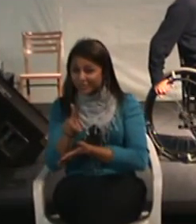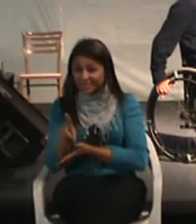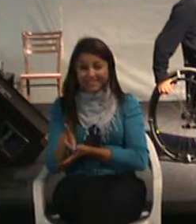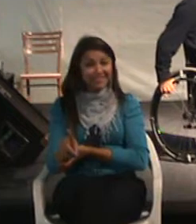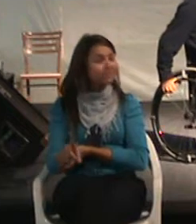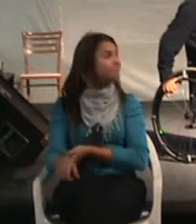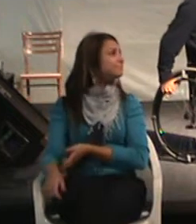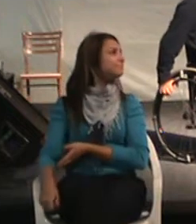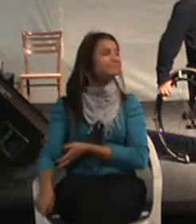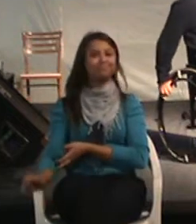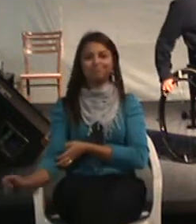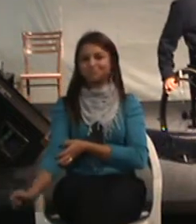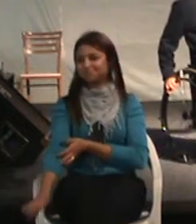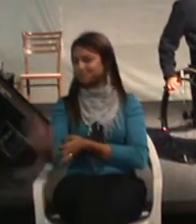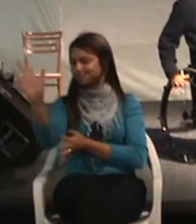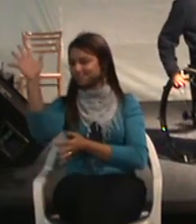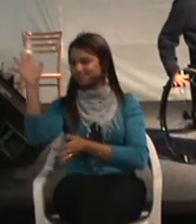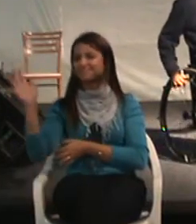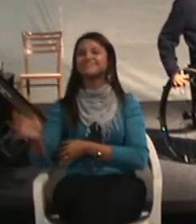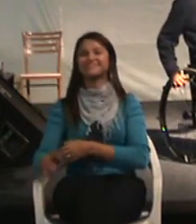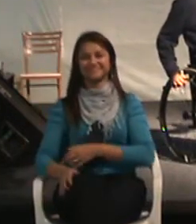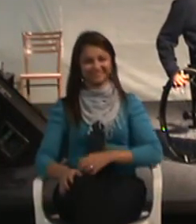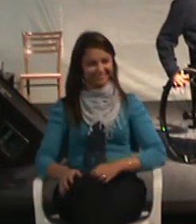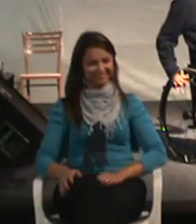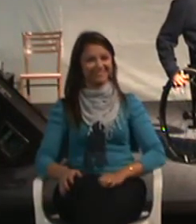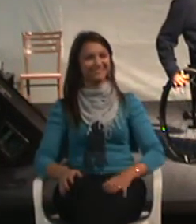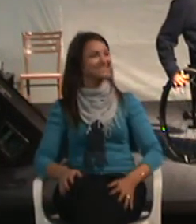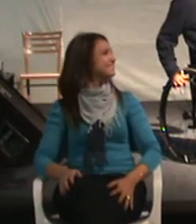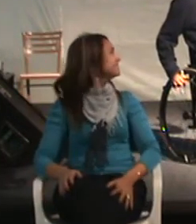Association. Da Harvard Business.